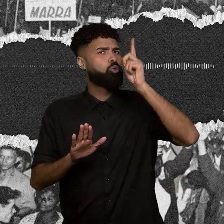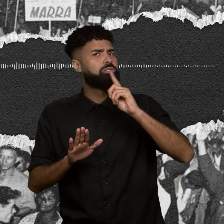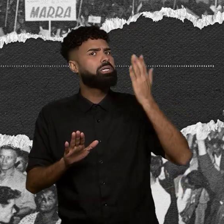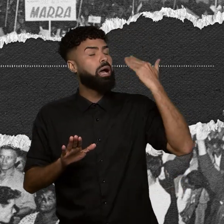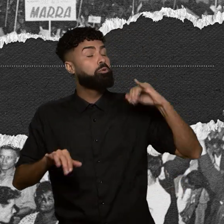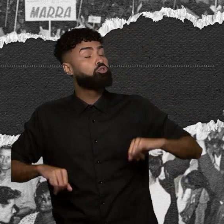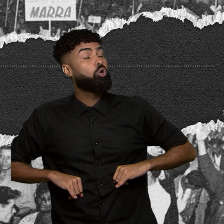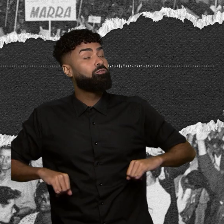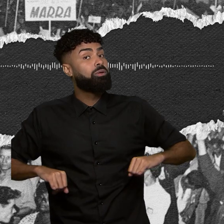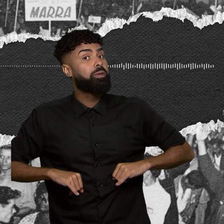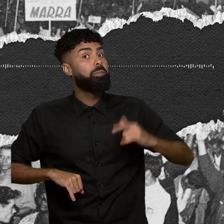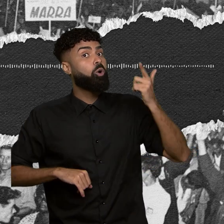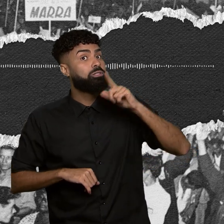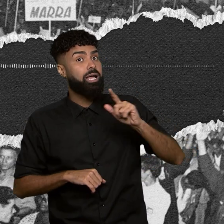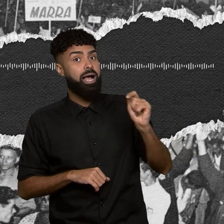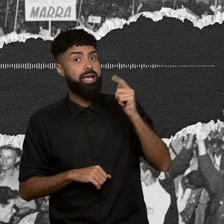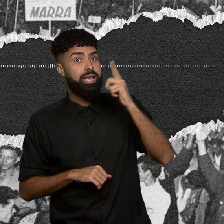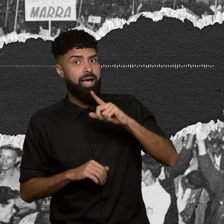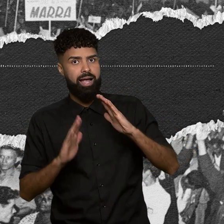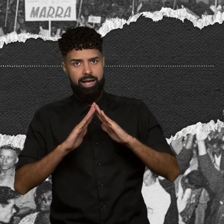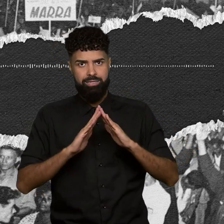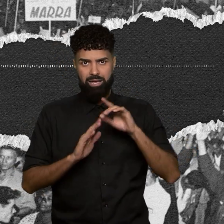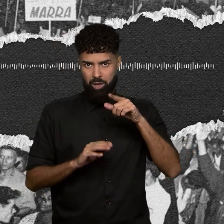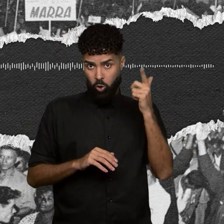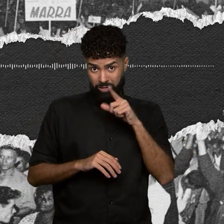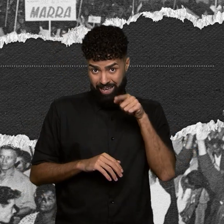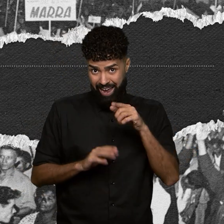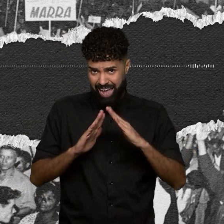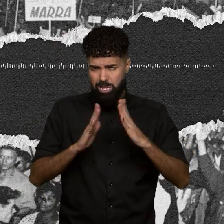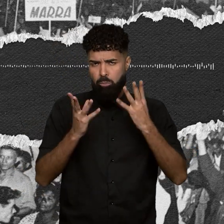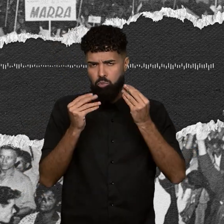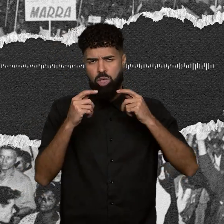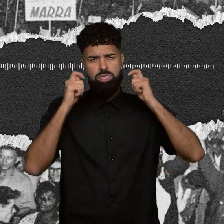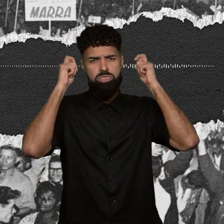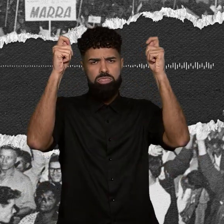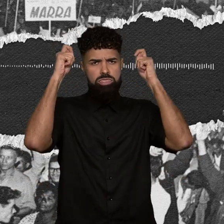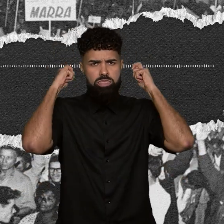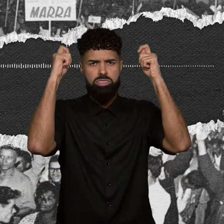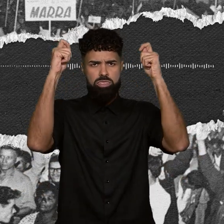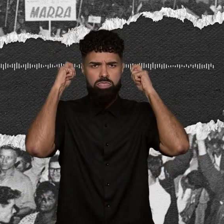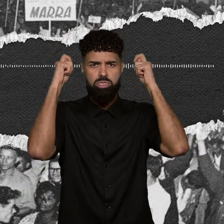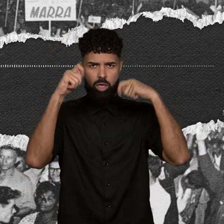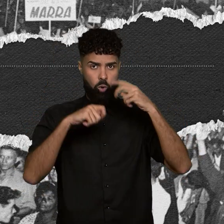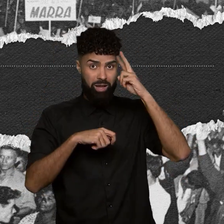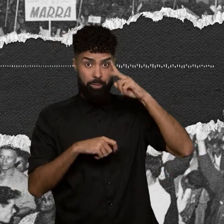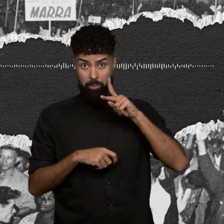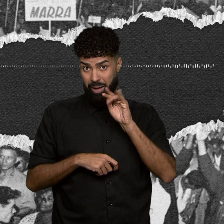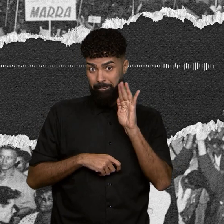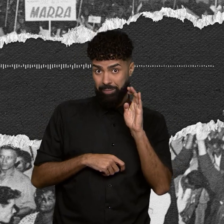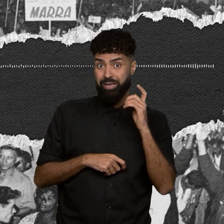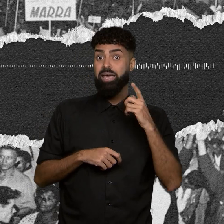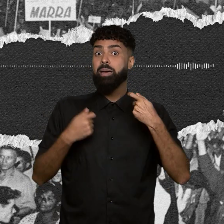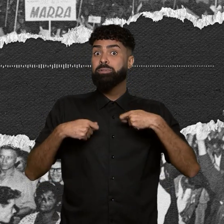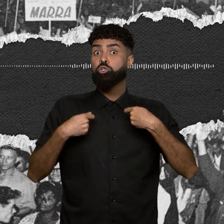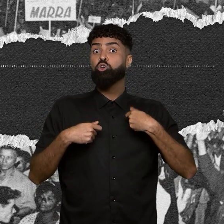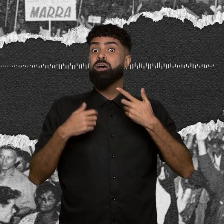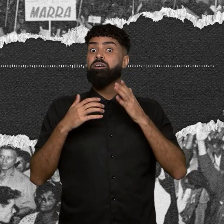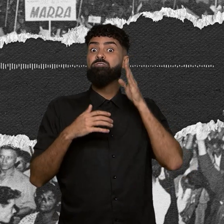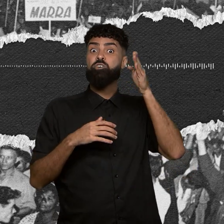casas. Porque para ganhar essas casas teve guerra. Eu me lembro que nossos pais tiveram que a gente deitado na pista para não